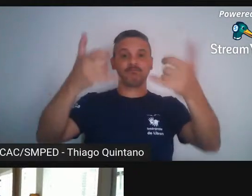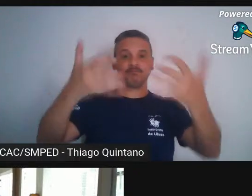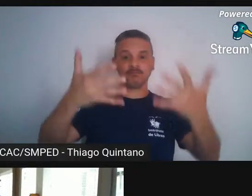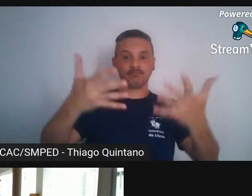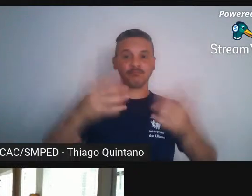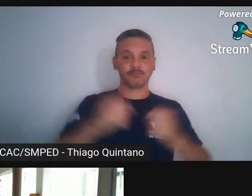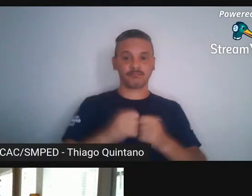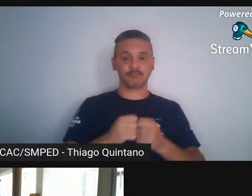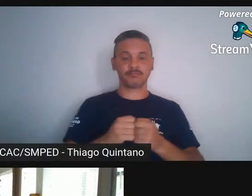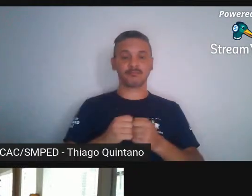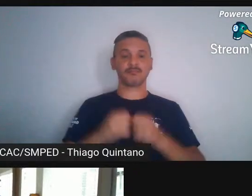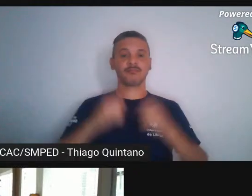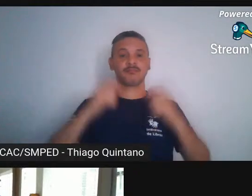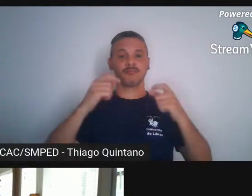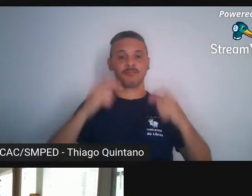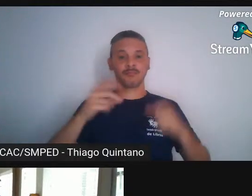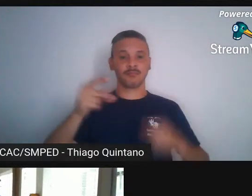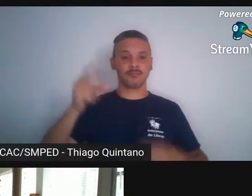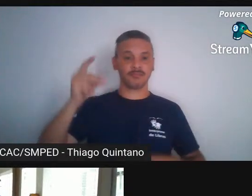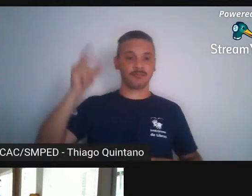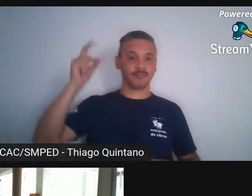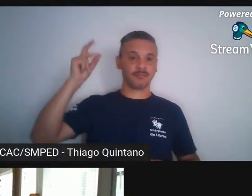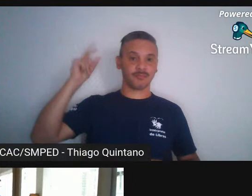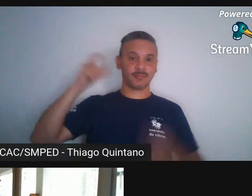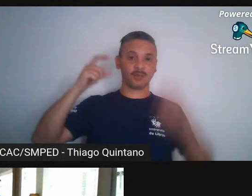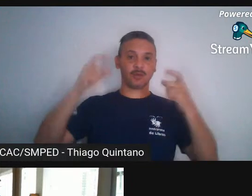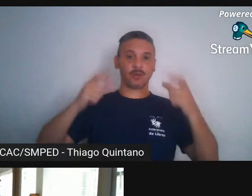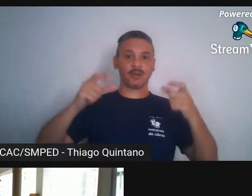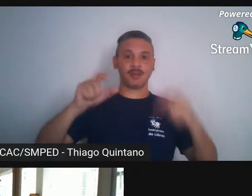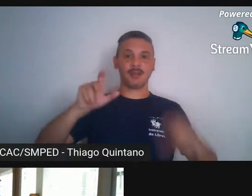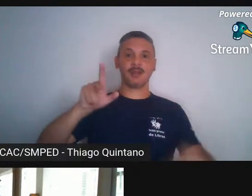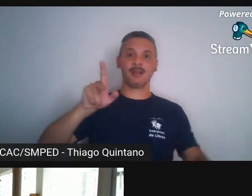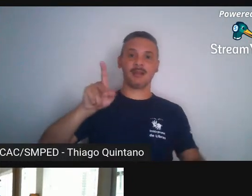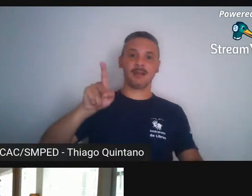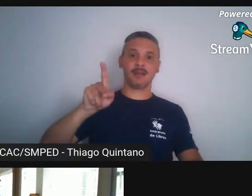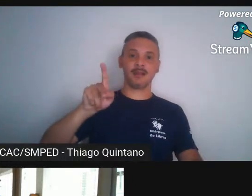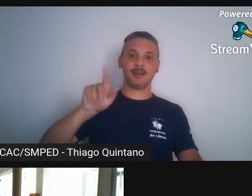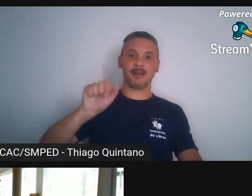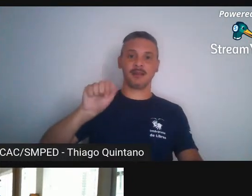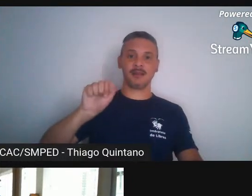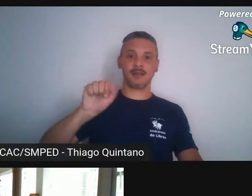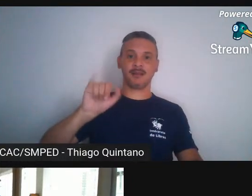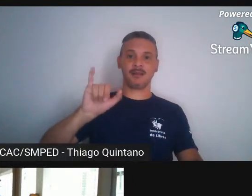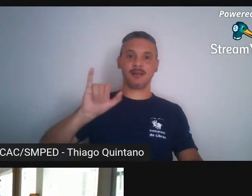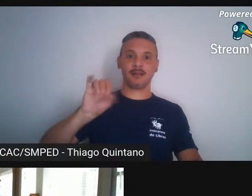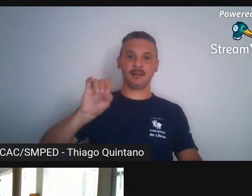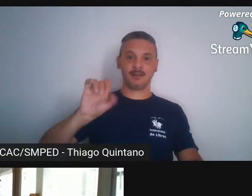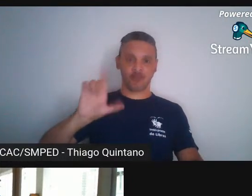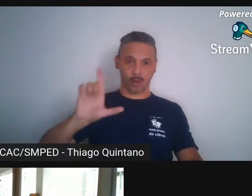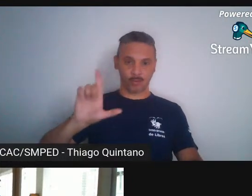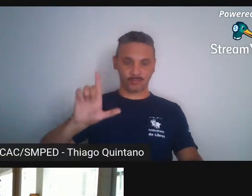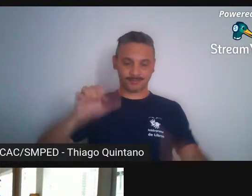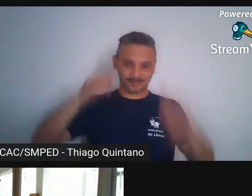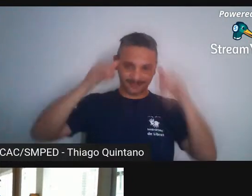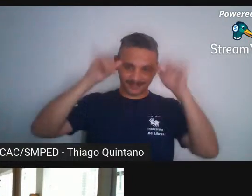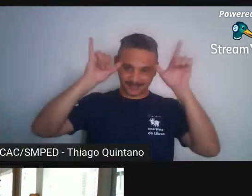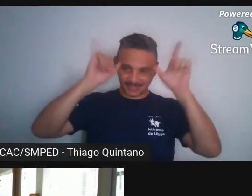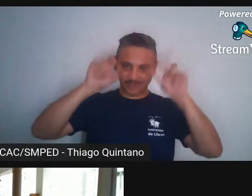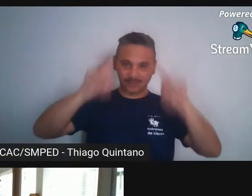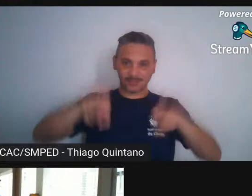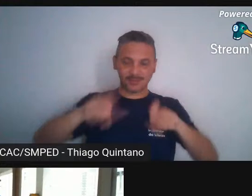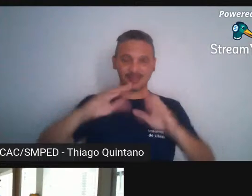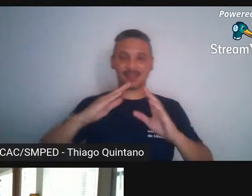sítio do antigo Paiol, o sítio da Cava, da Olaria e do Caminho, foi